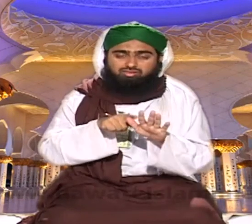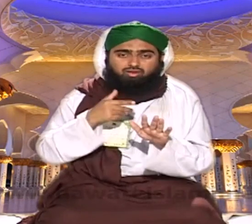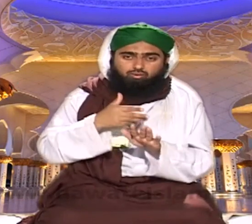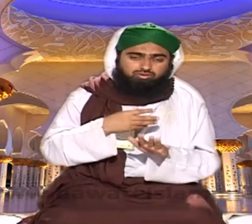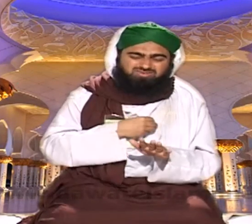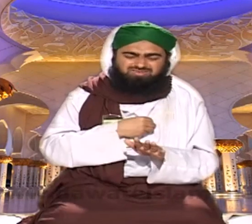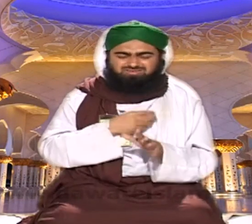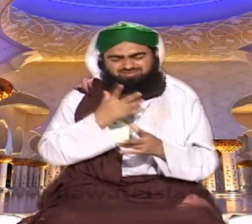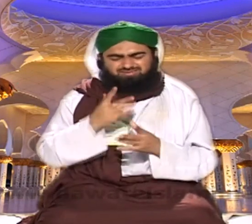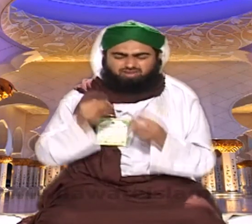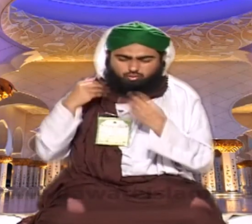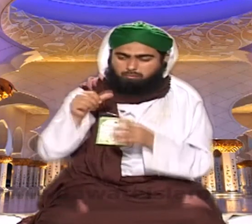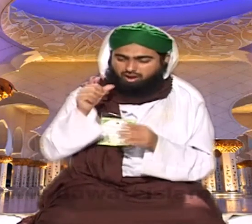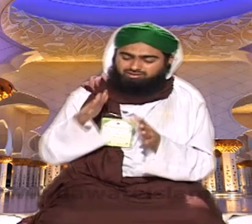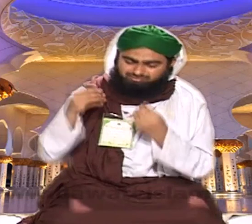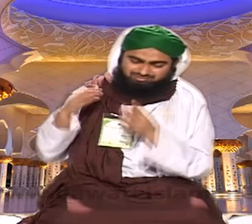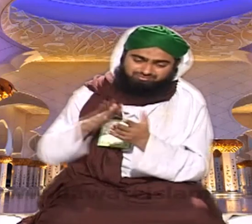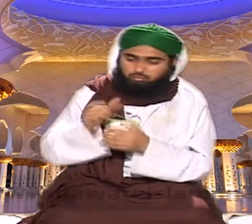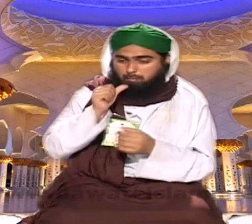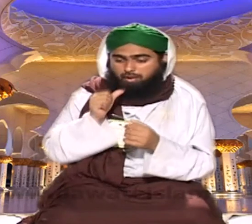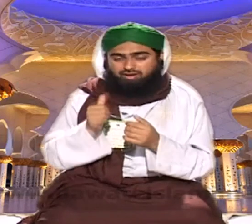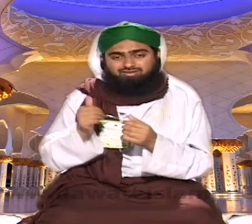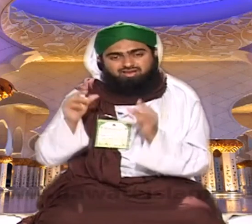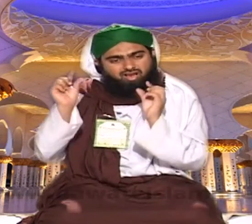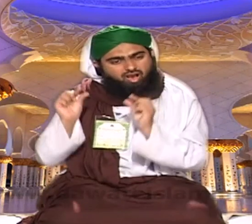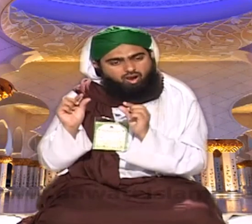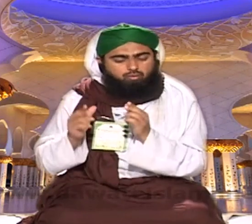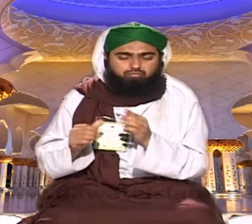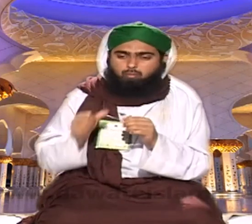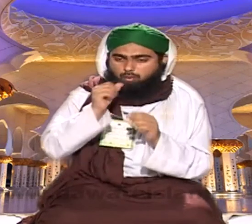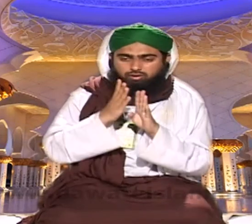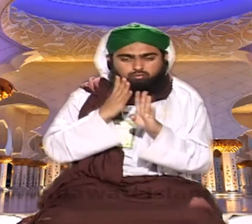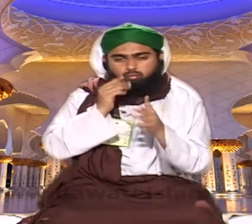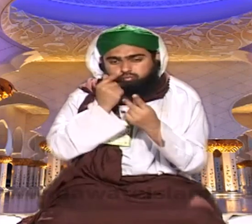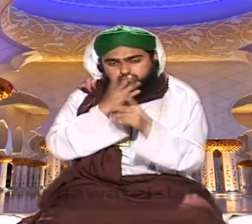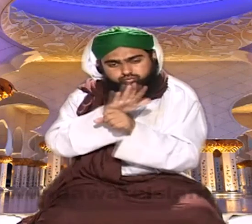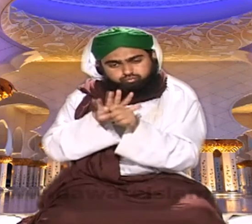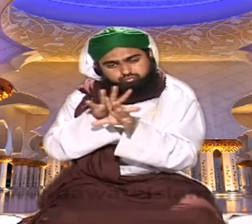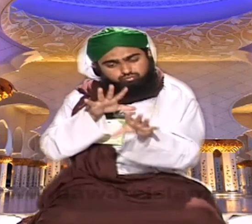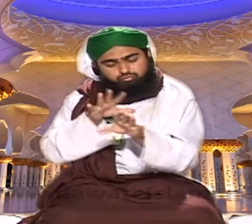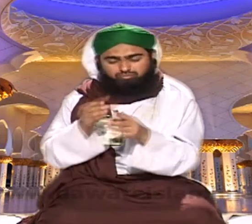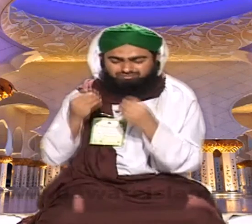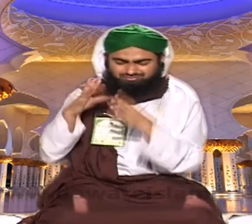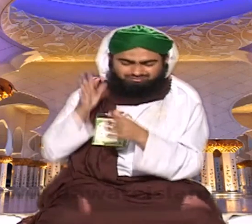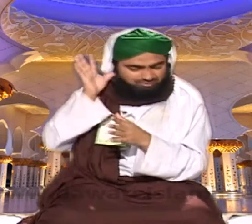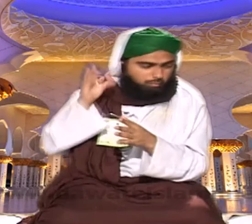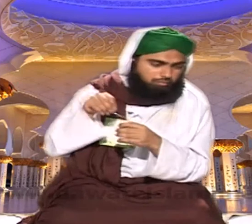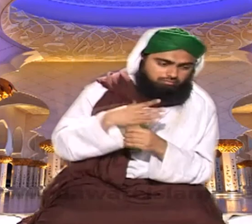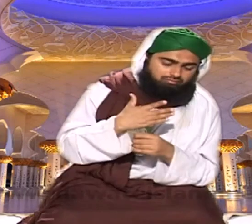نماز کے معاملے میں معاملی سے کوئے ادھر پیشہ نماز چھوڑ تیسا پانی تنگی ہے پانی بہت ہلکا تھا مذہو کھانے بھیڑ بہت تھی